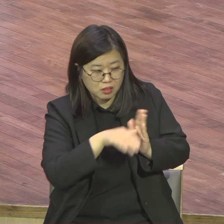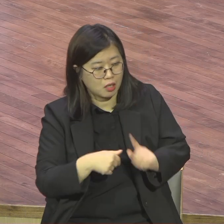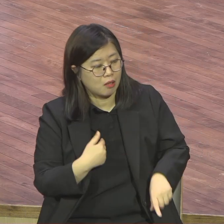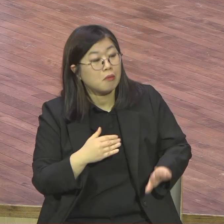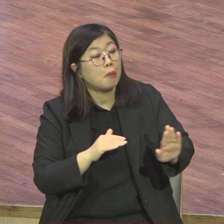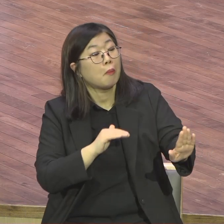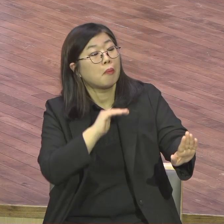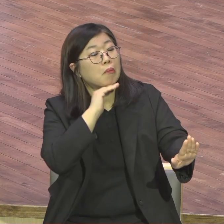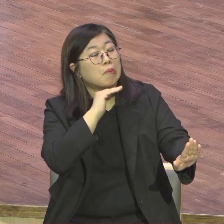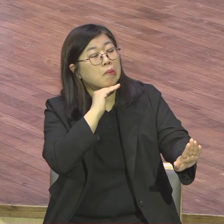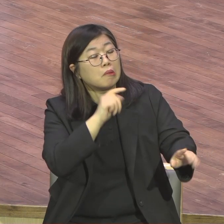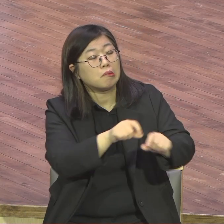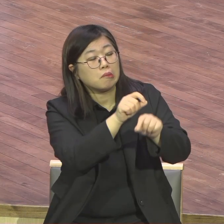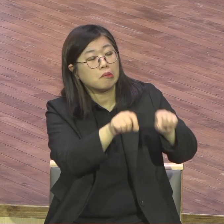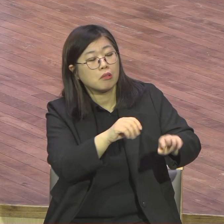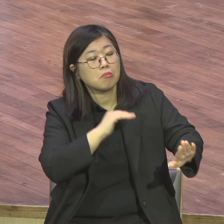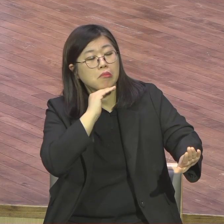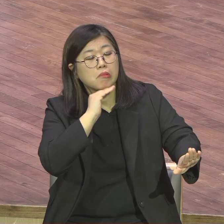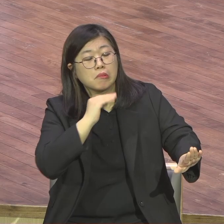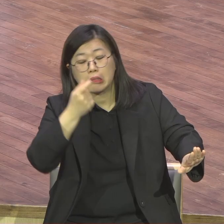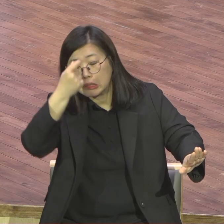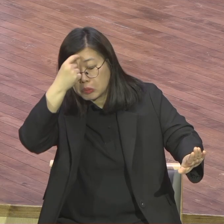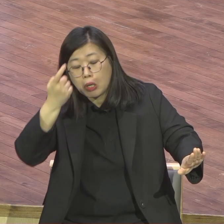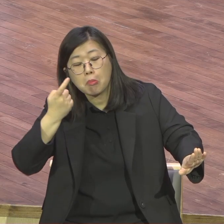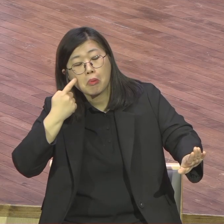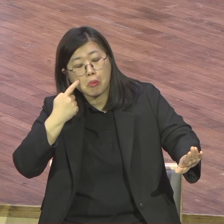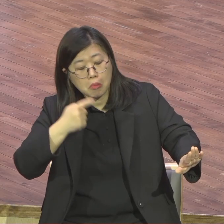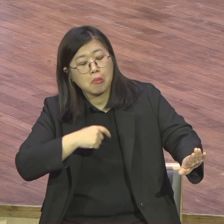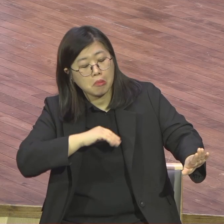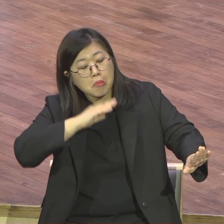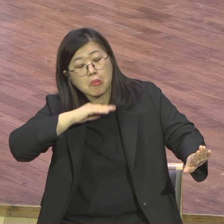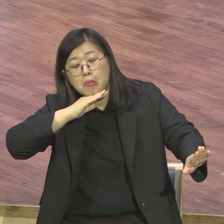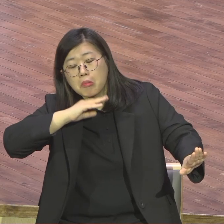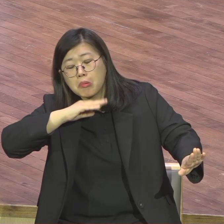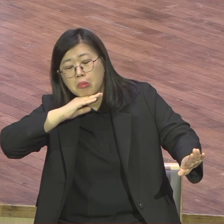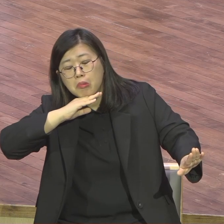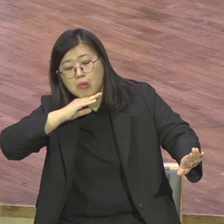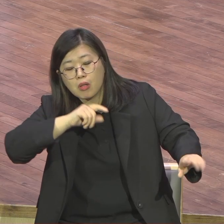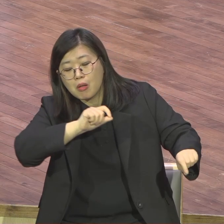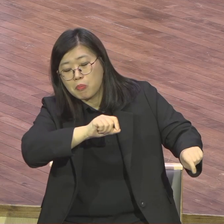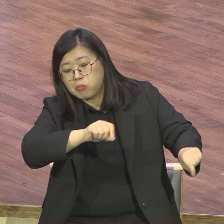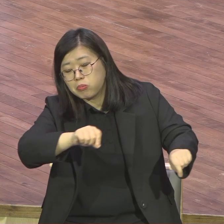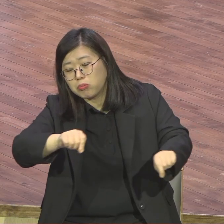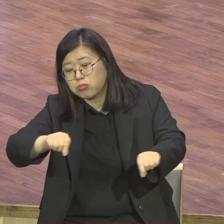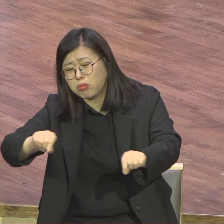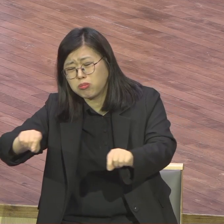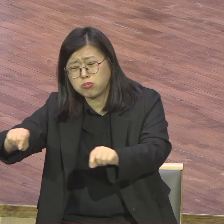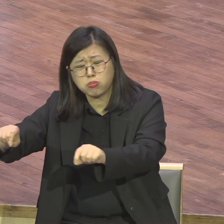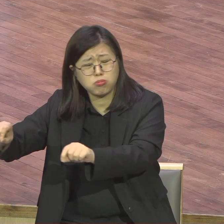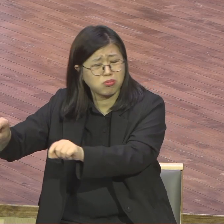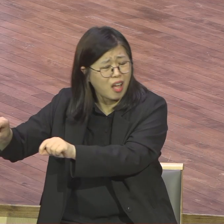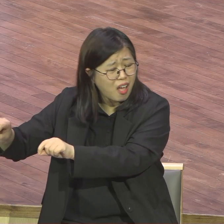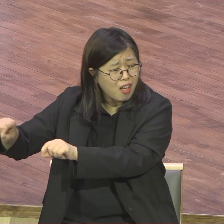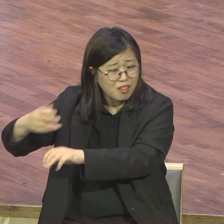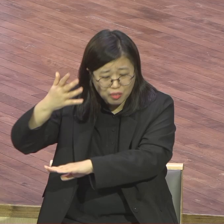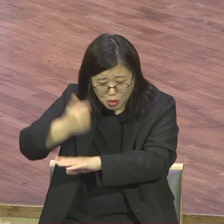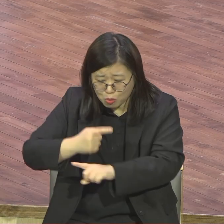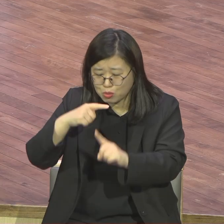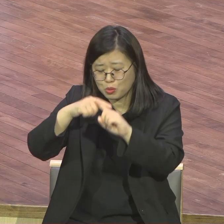그래서 전기 목사가 장로교 목사 같으면 절의 세계적인 임을 못 되었습니다 무슨